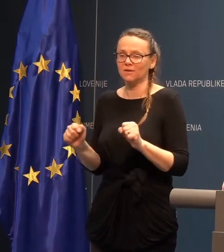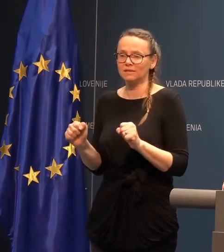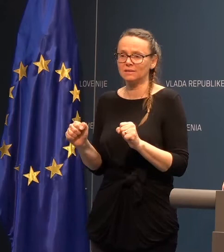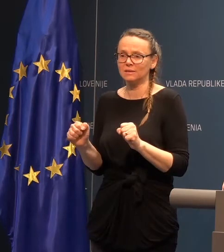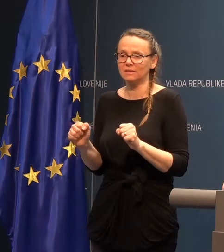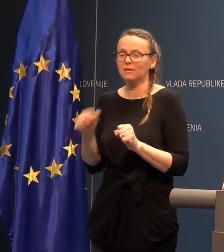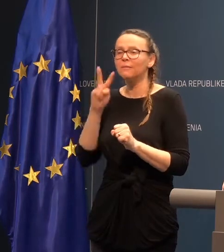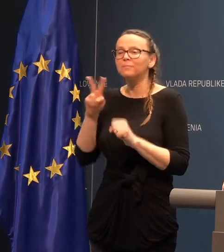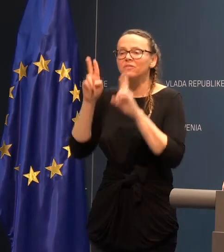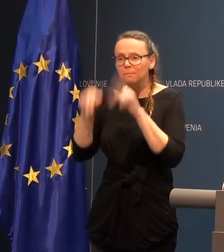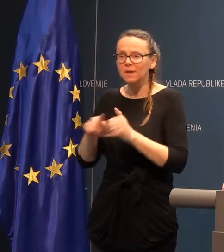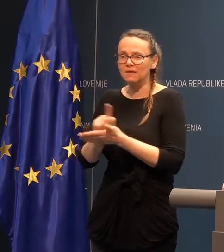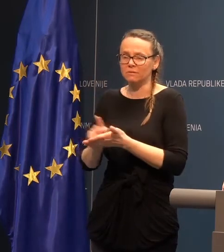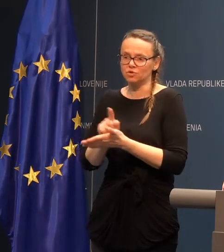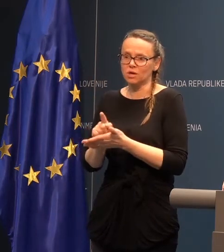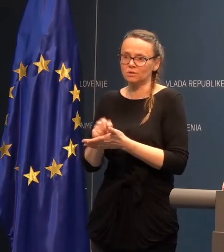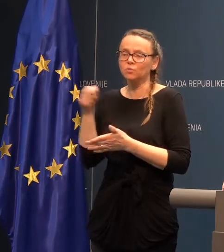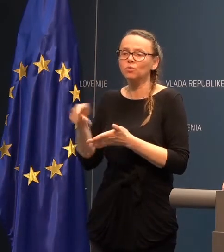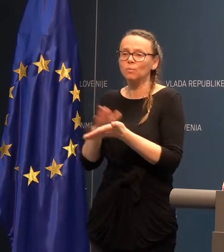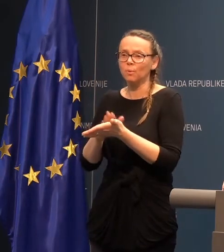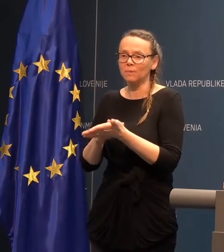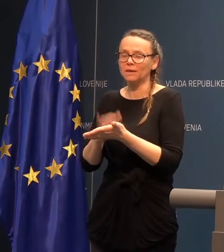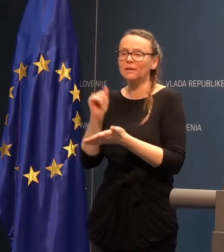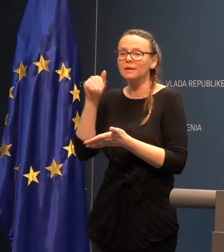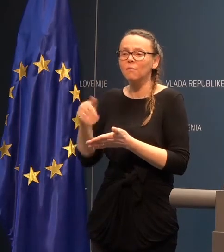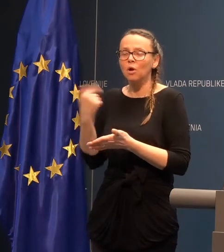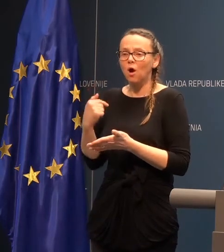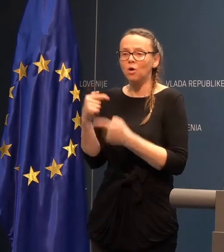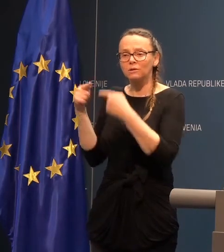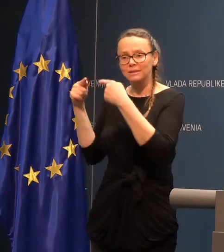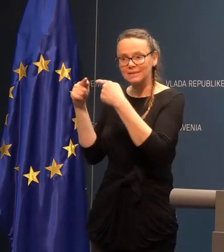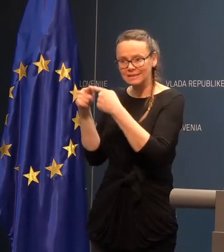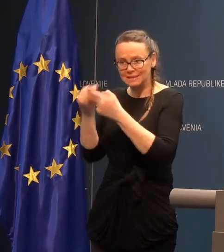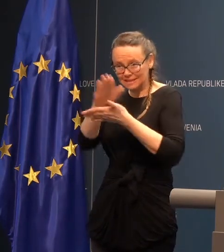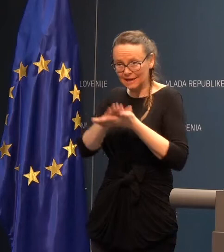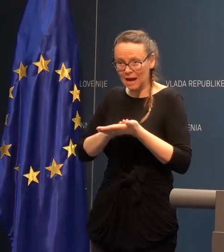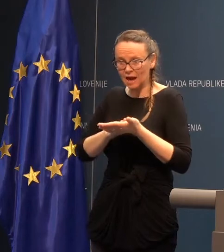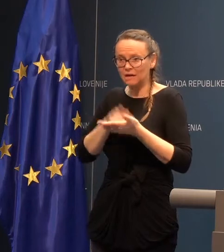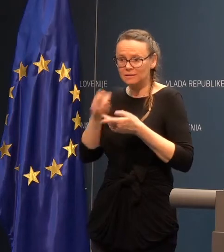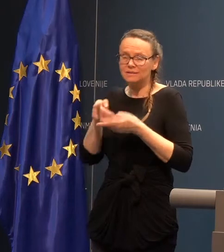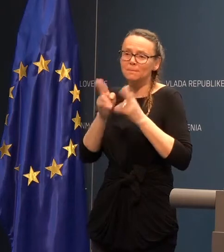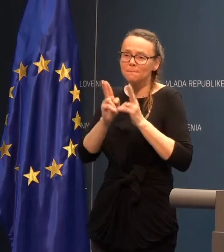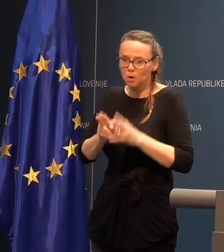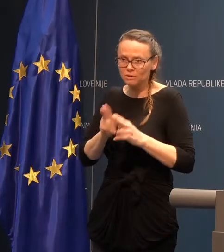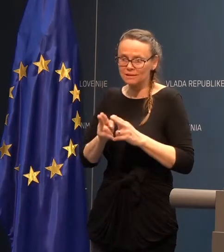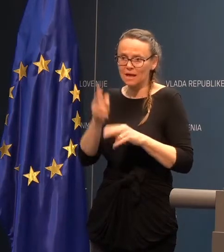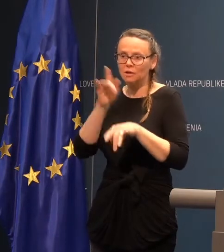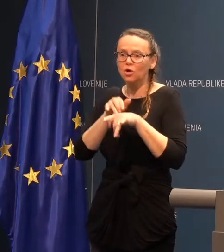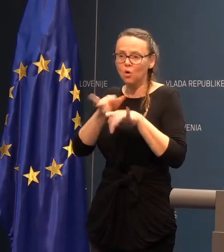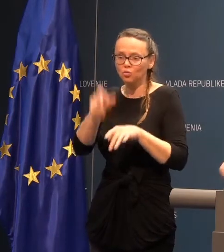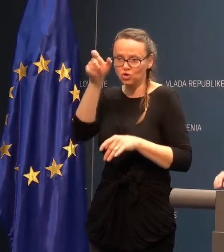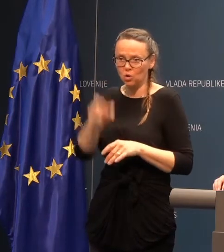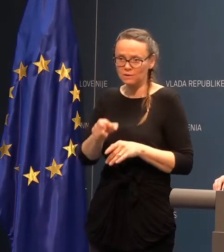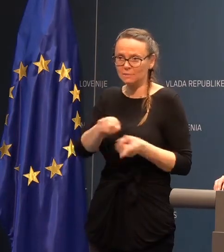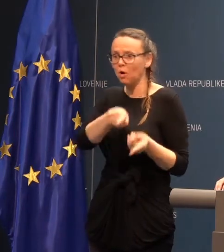ravno v pravem času. To pomeni, da mora od tistega stika z potencijalno okuženo posebo,